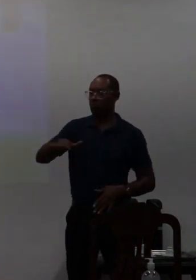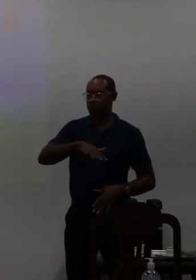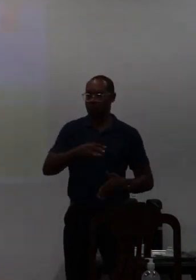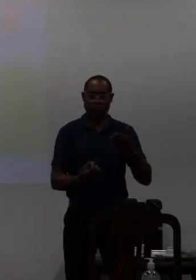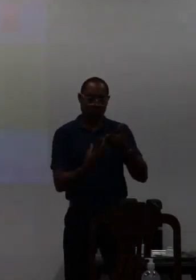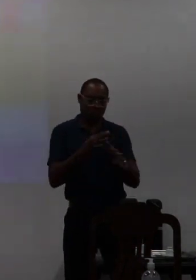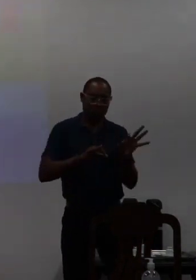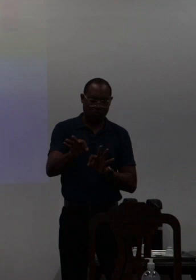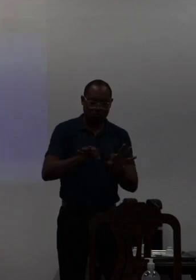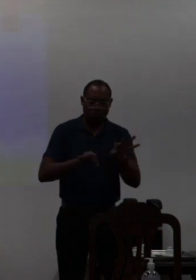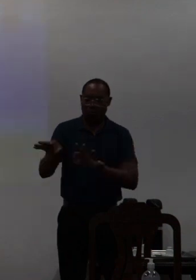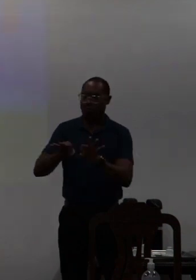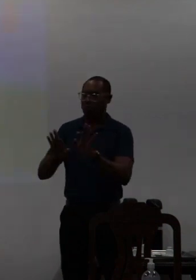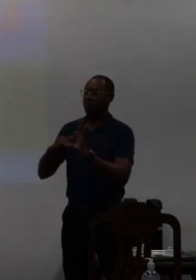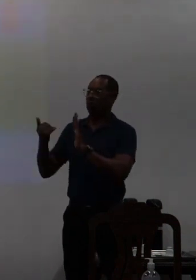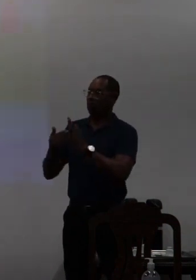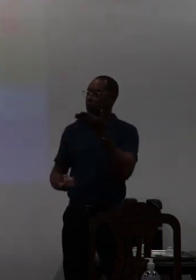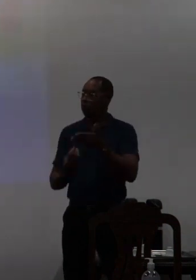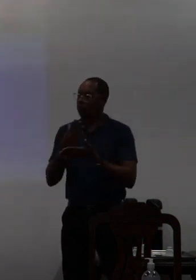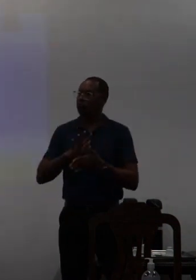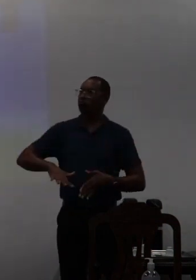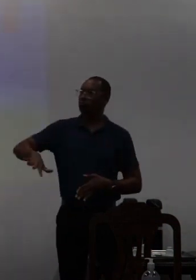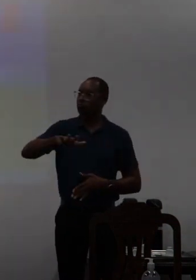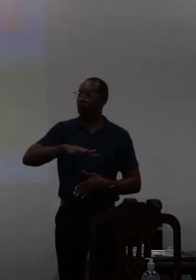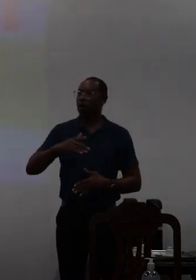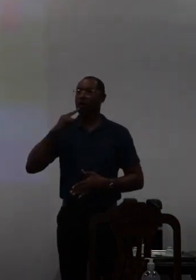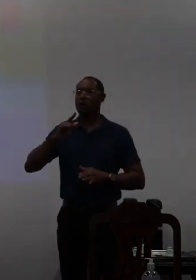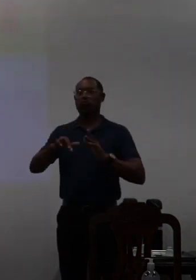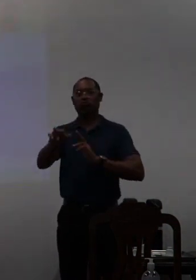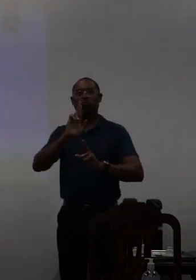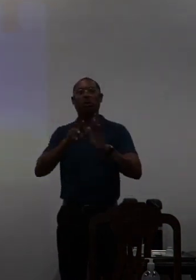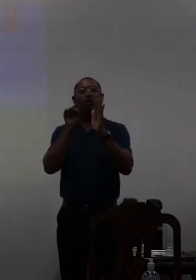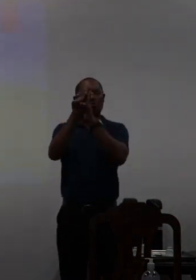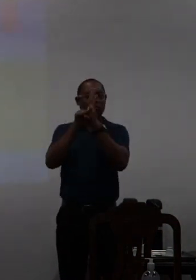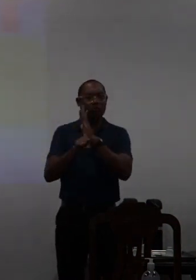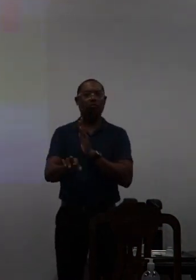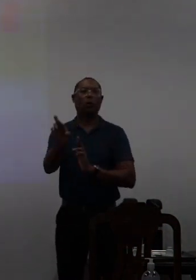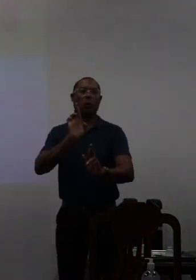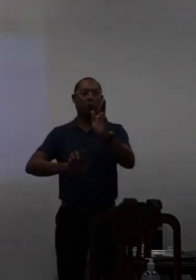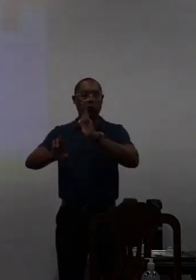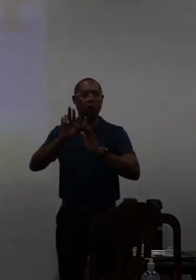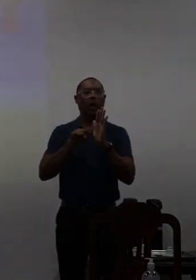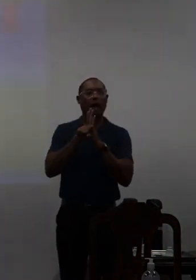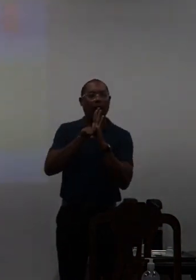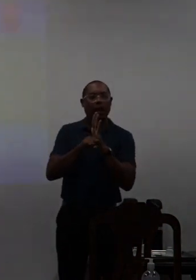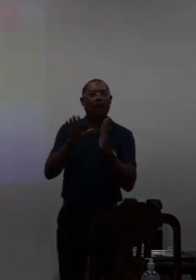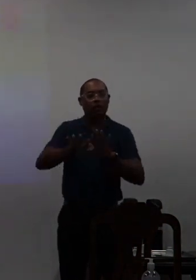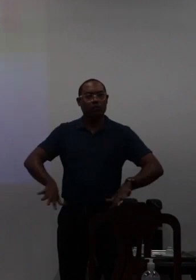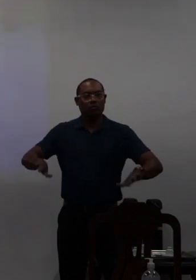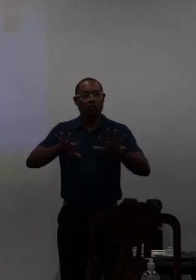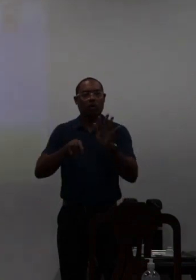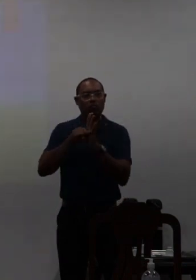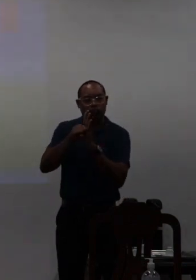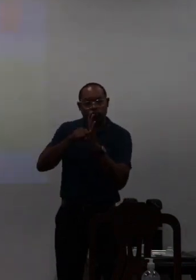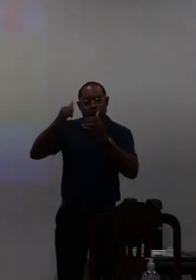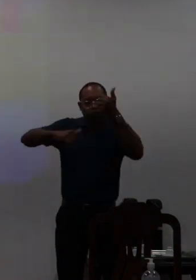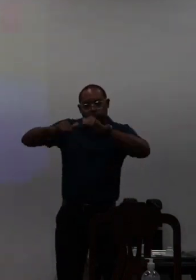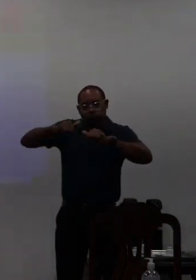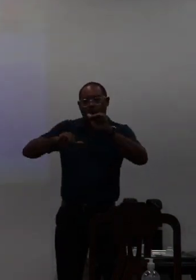criadas foram áreas criadas conforme as decolativas as análises foram feitas